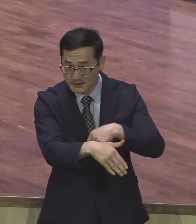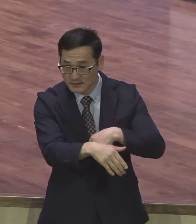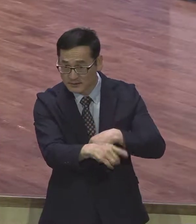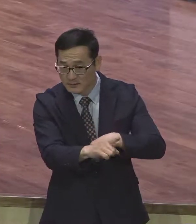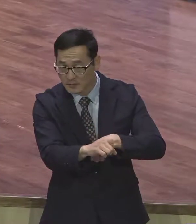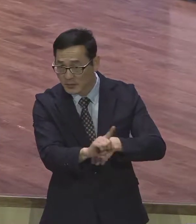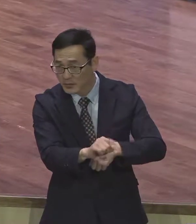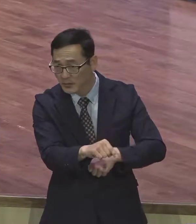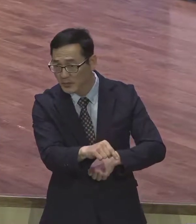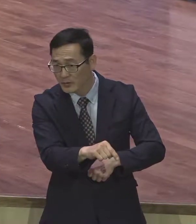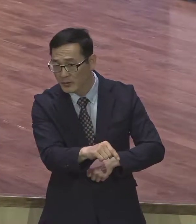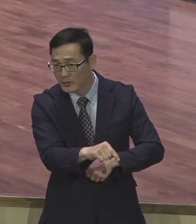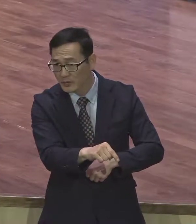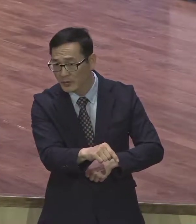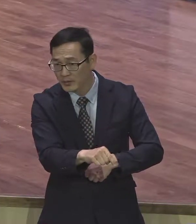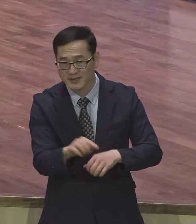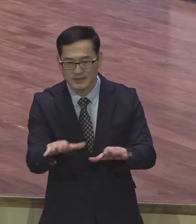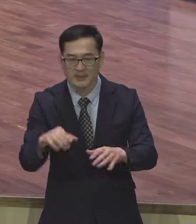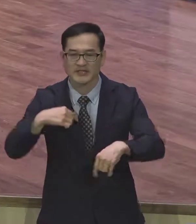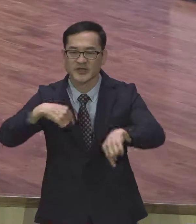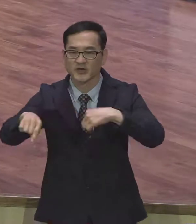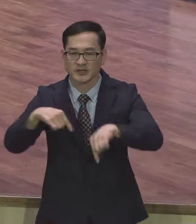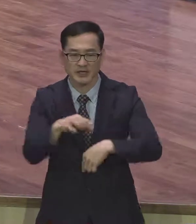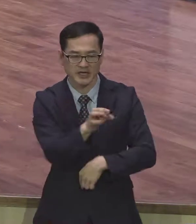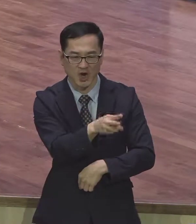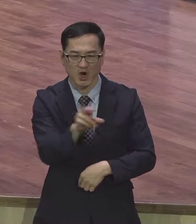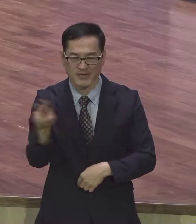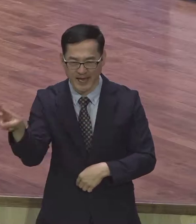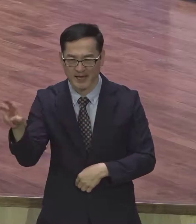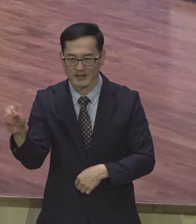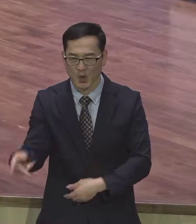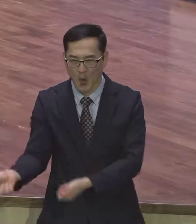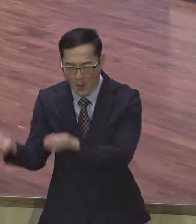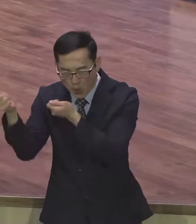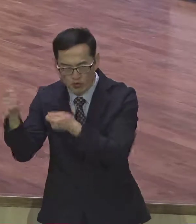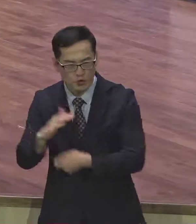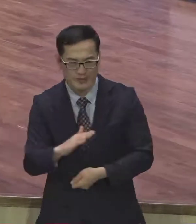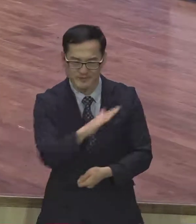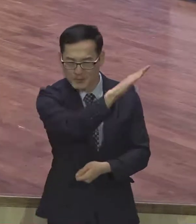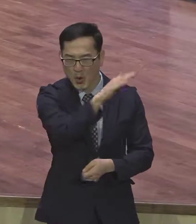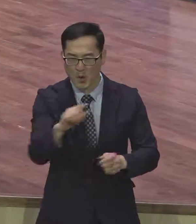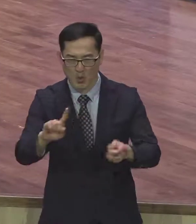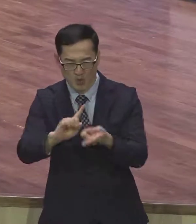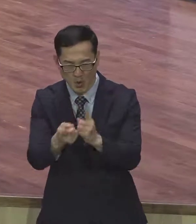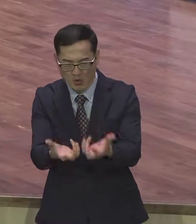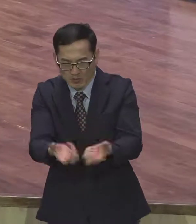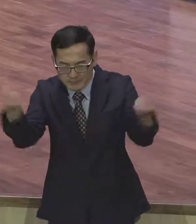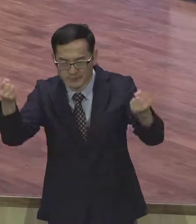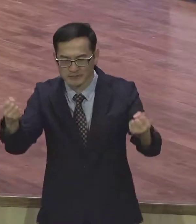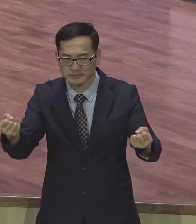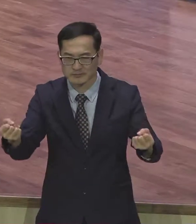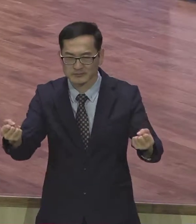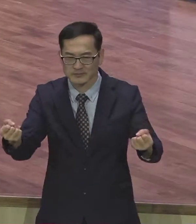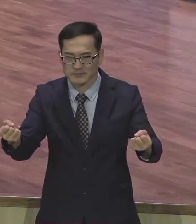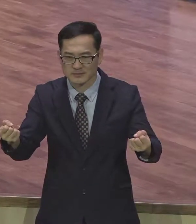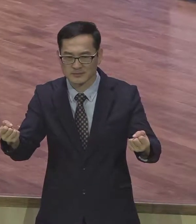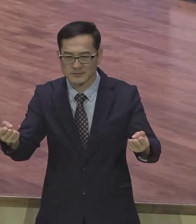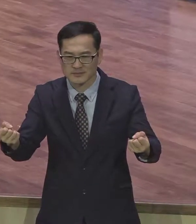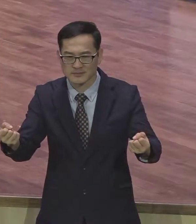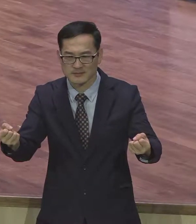지금도 우리 여야가, 보수와 진보가 서로 나누어서 자신의 이 그냐말로 신념이 정의라고